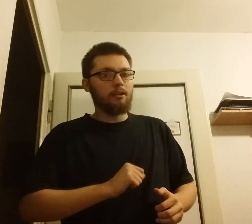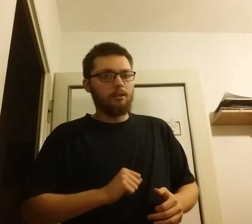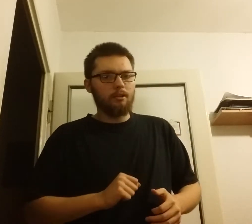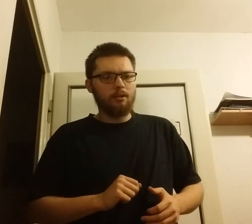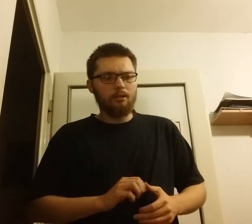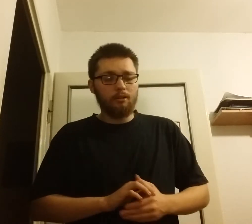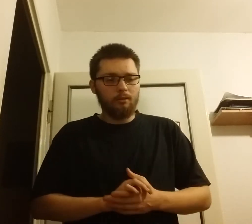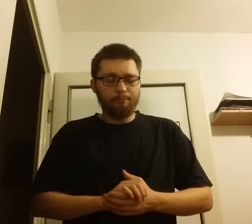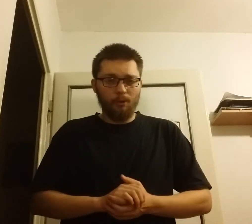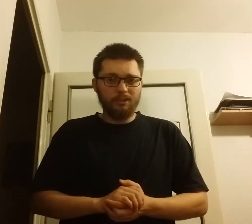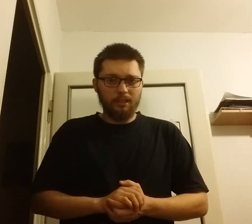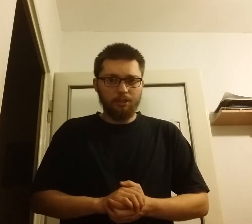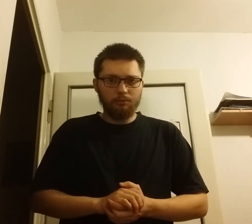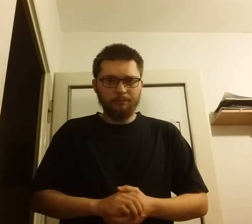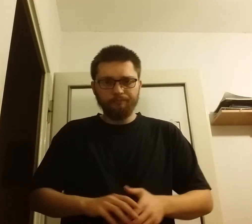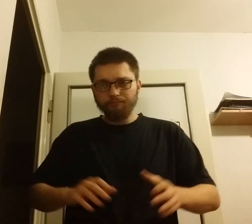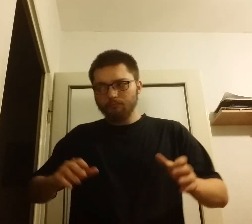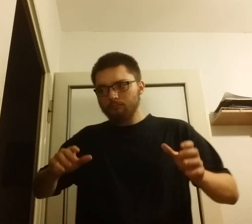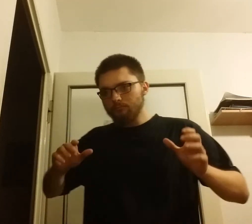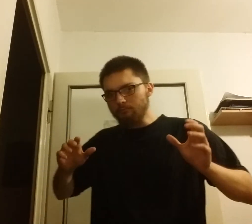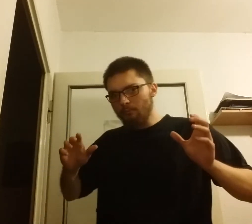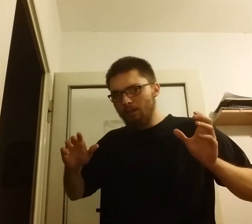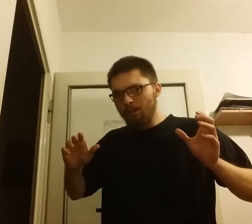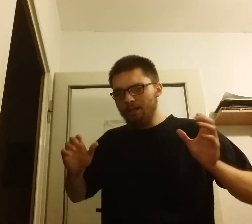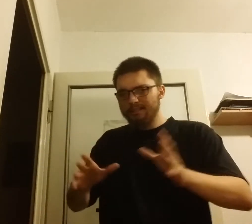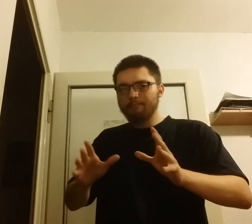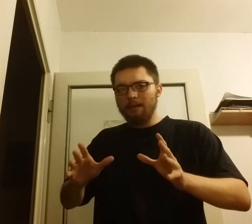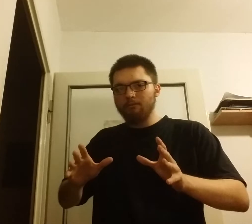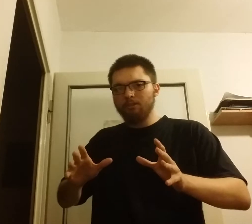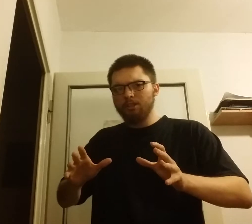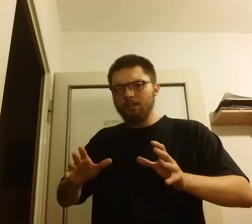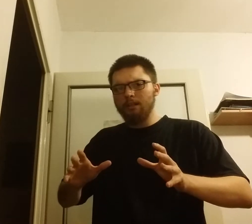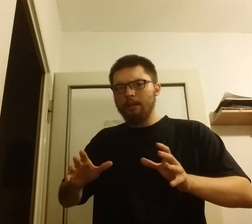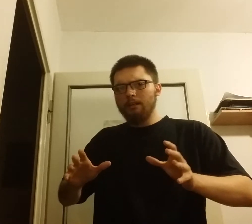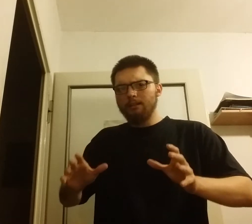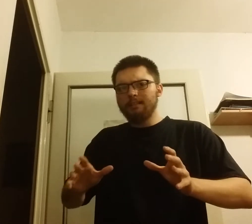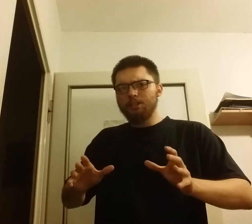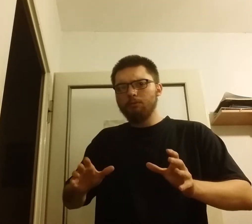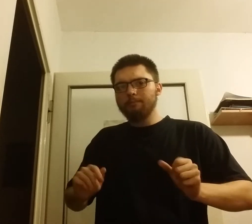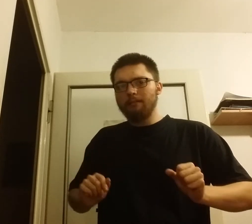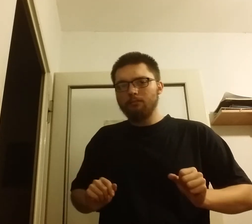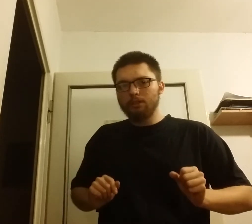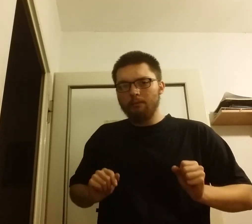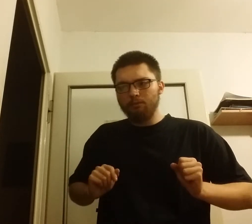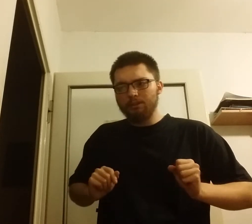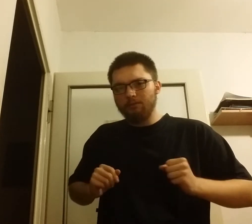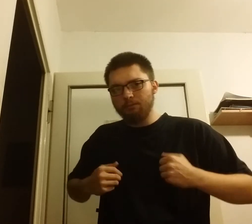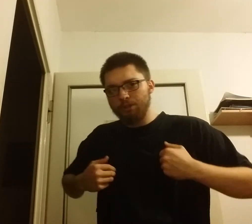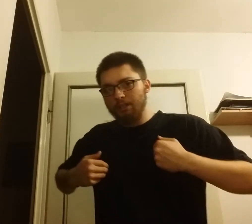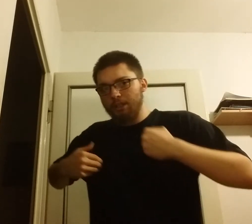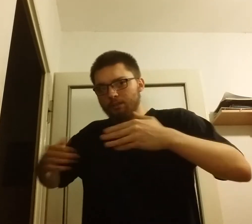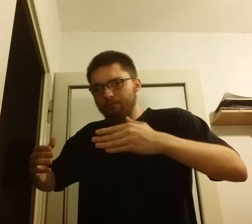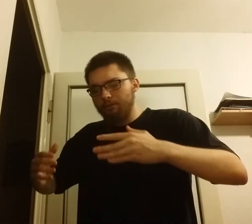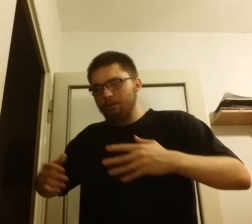polskie siły i sprawiły i te siły sprawiły że bolszewicy musieli się cofnąć.